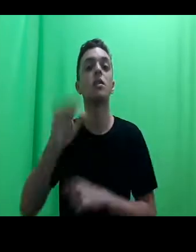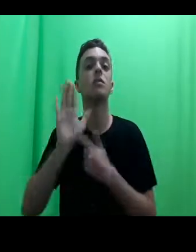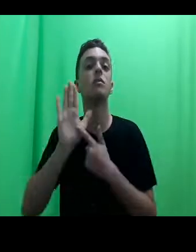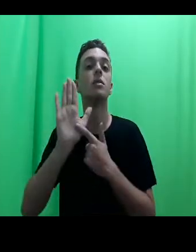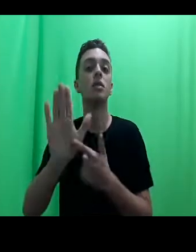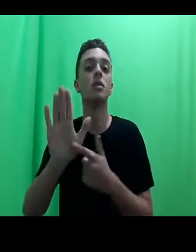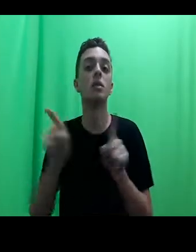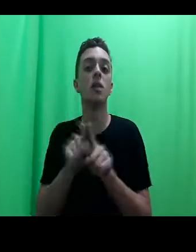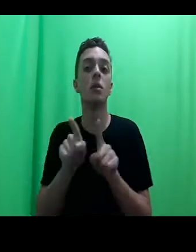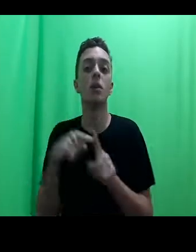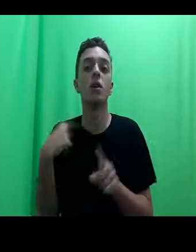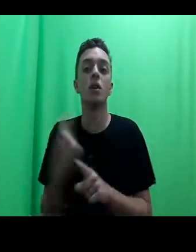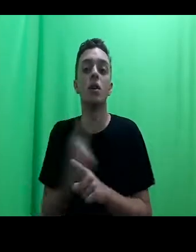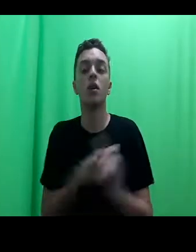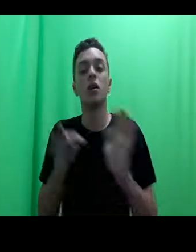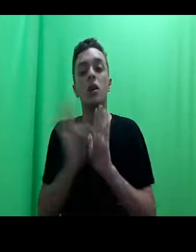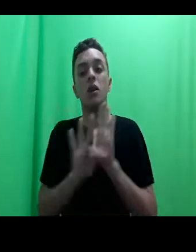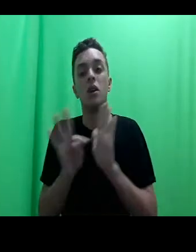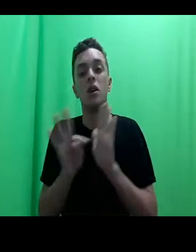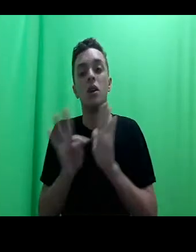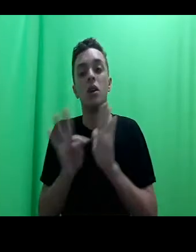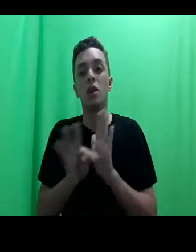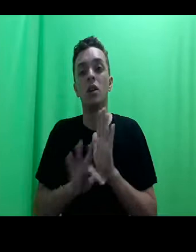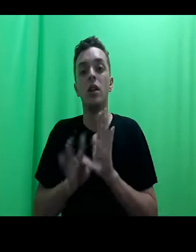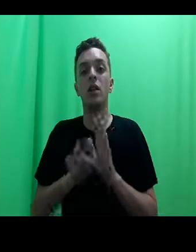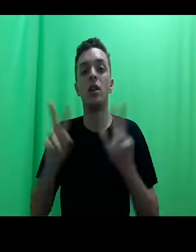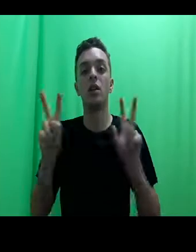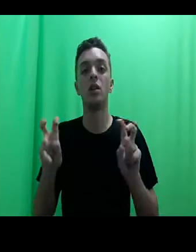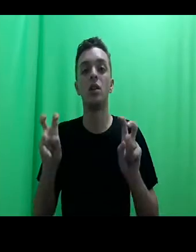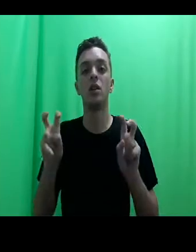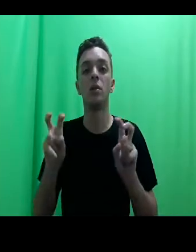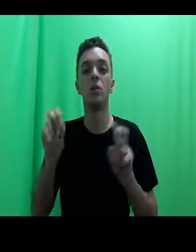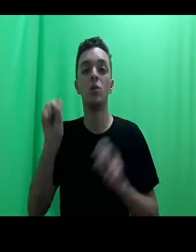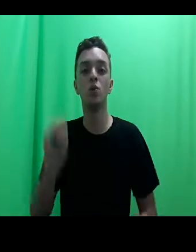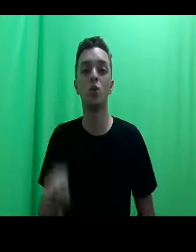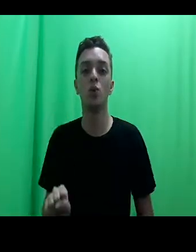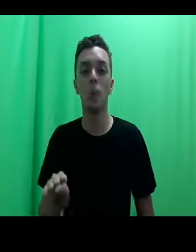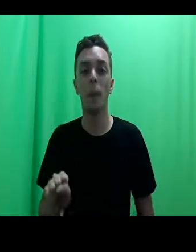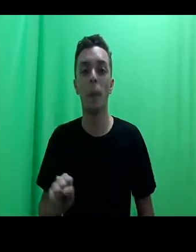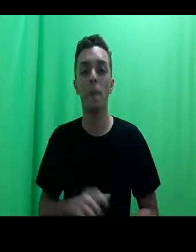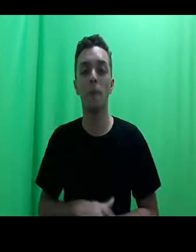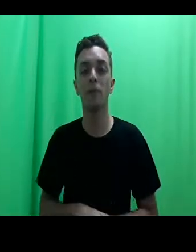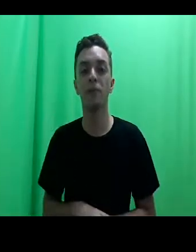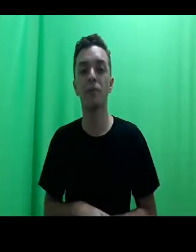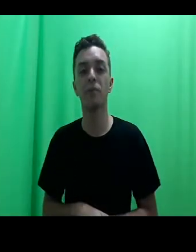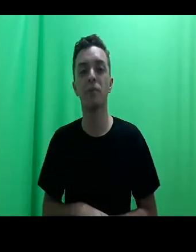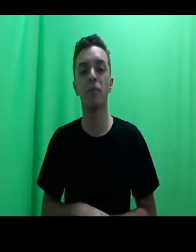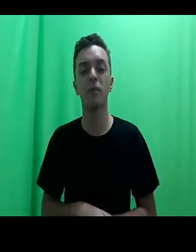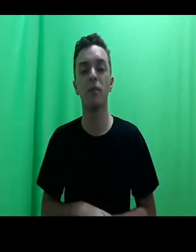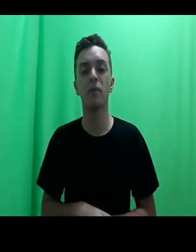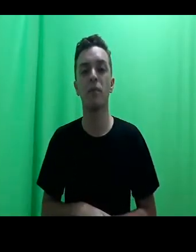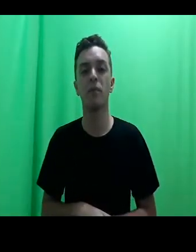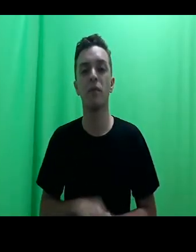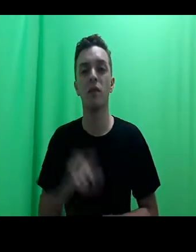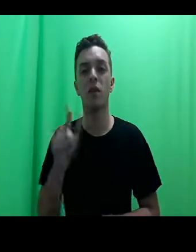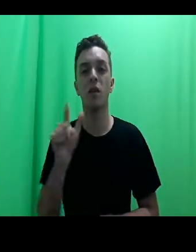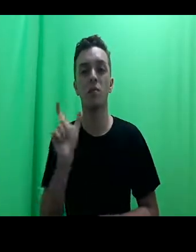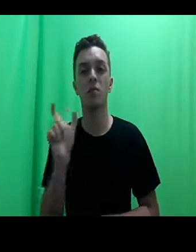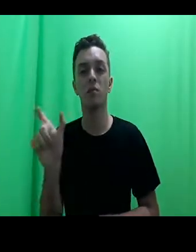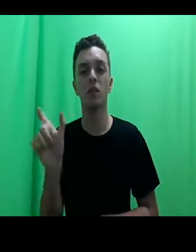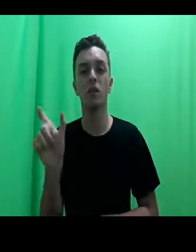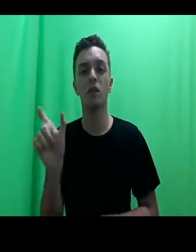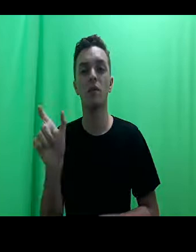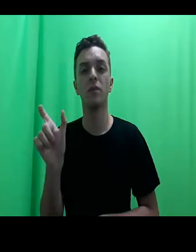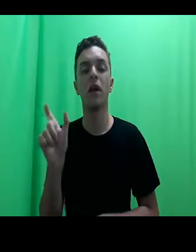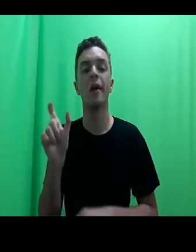texto, por epistemologias do Sul. É um termo... As epistemologias